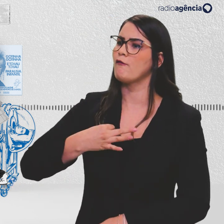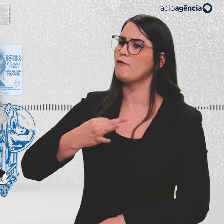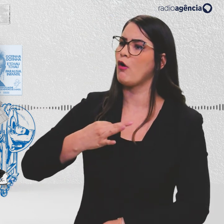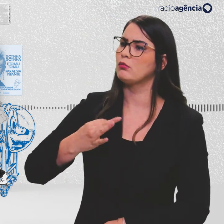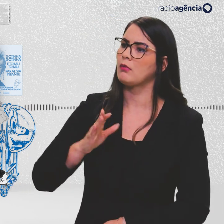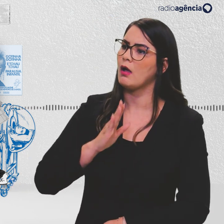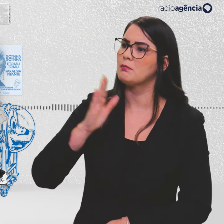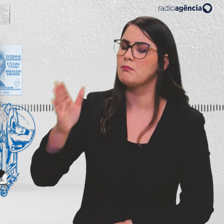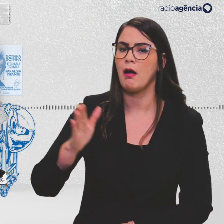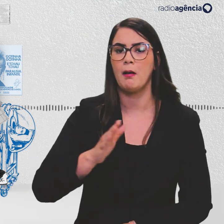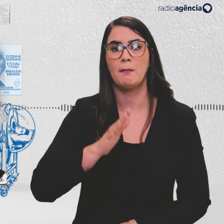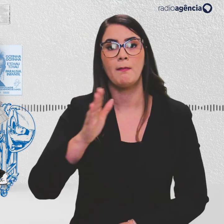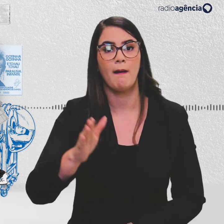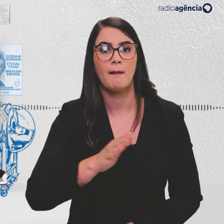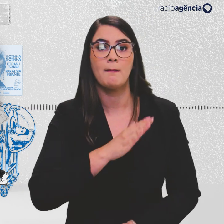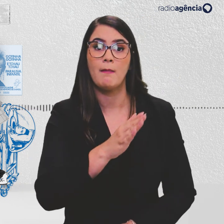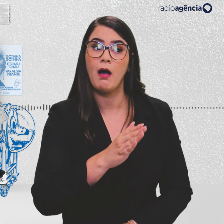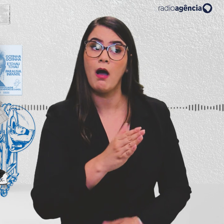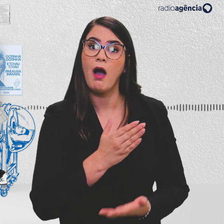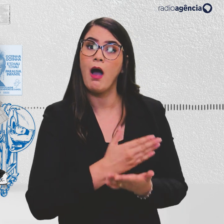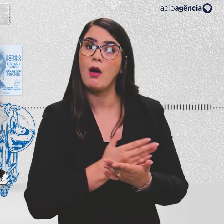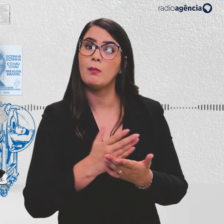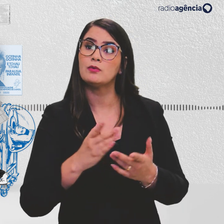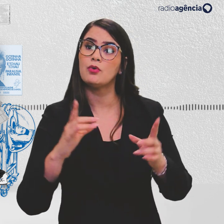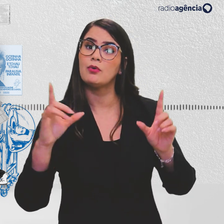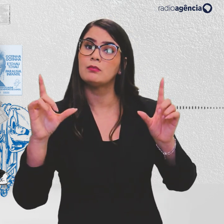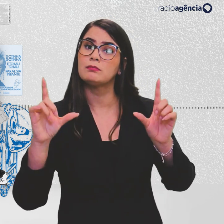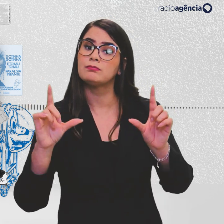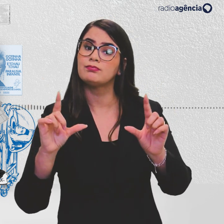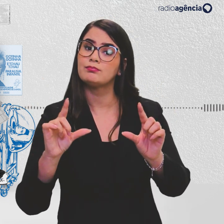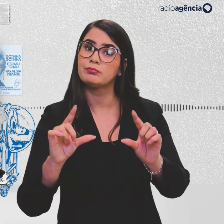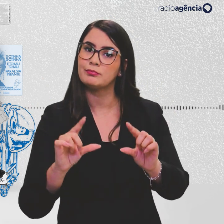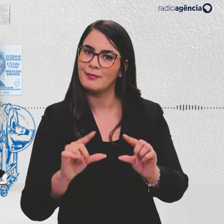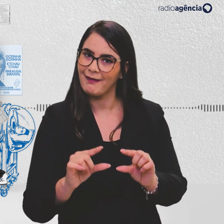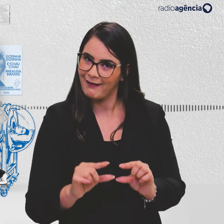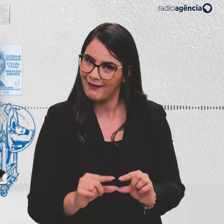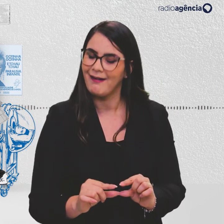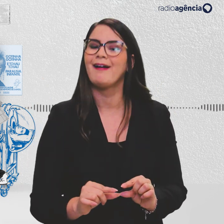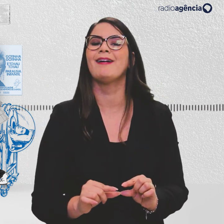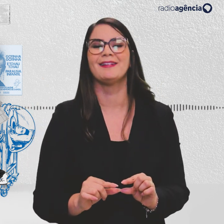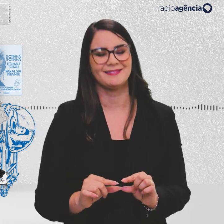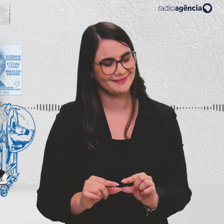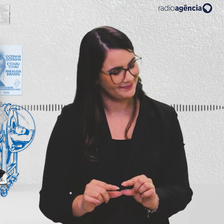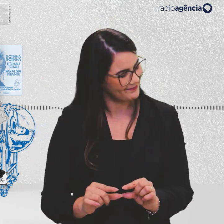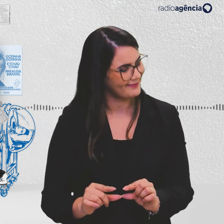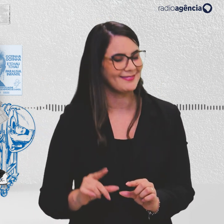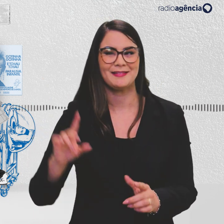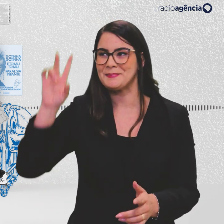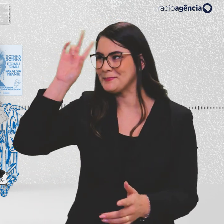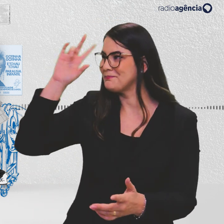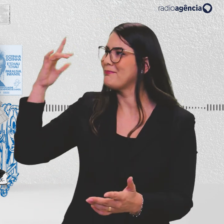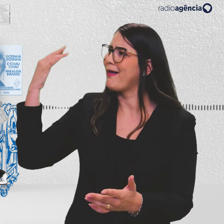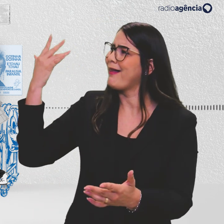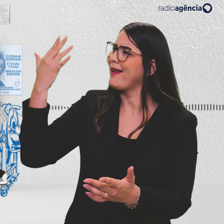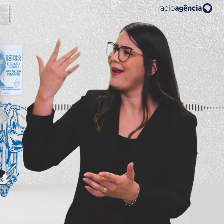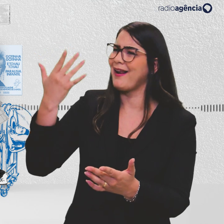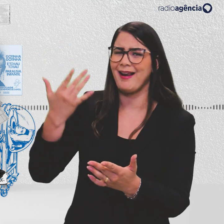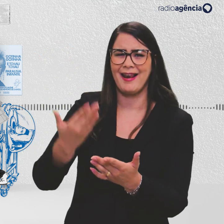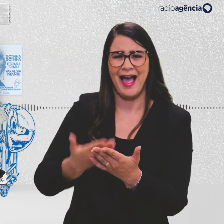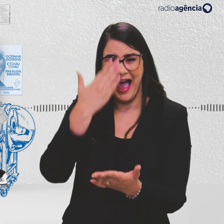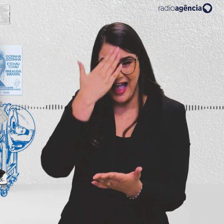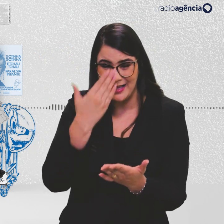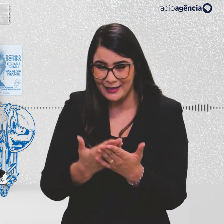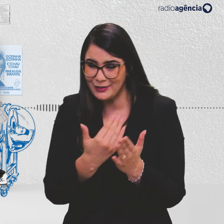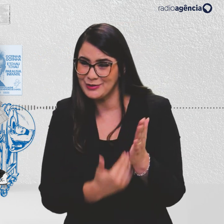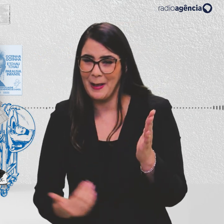postos de vacinação e os casos começaram a cair. Historicamente, não há argumento mais convincente a